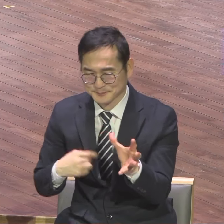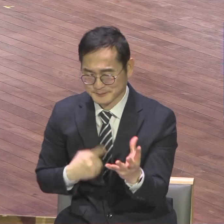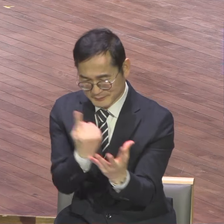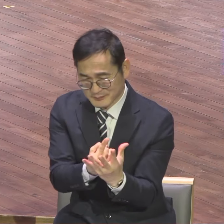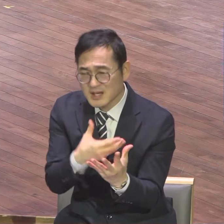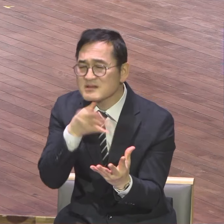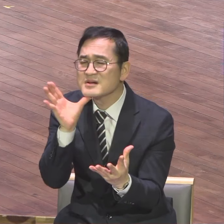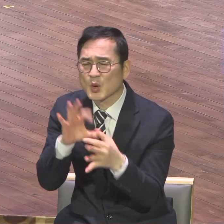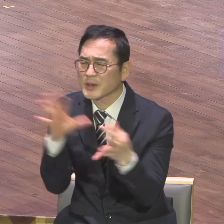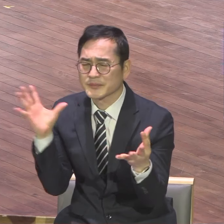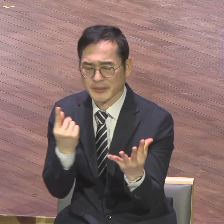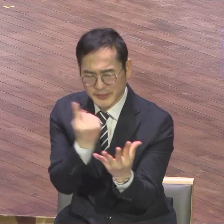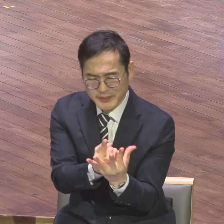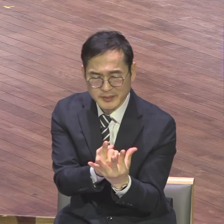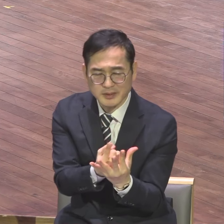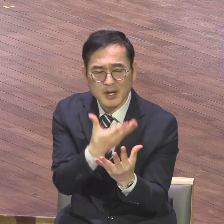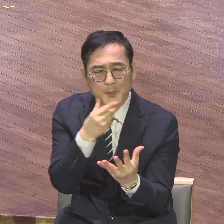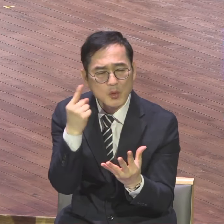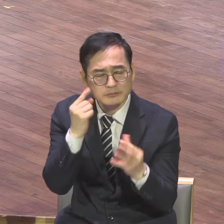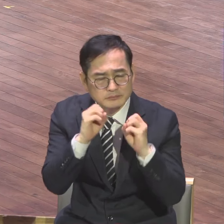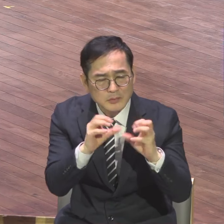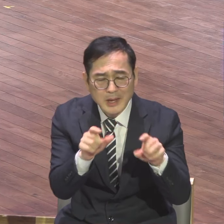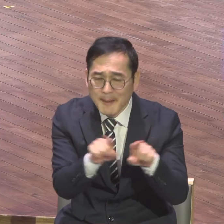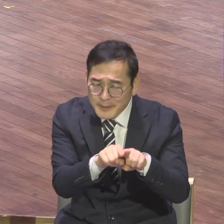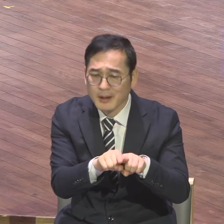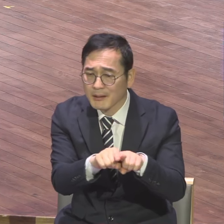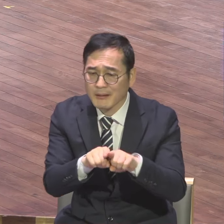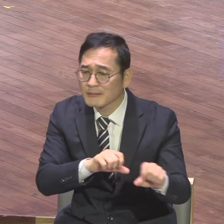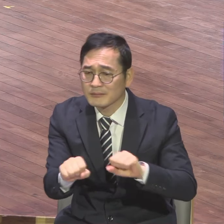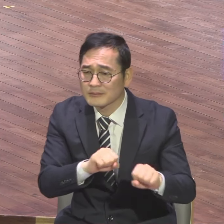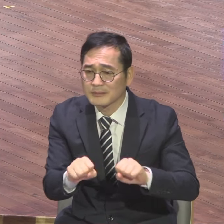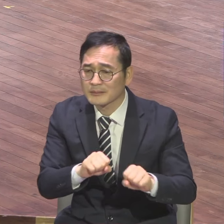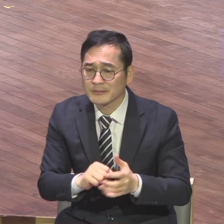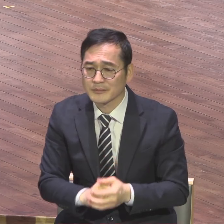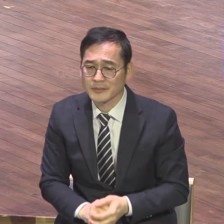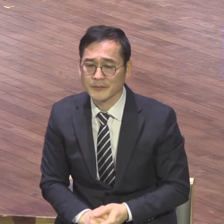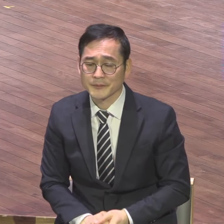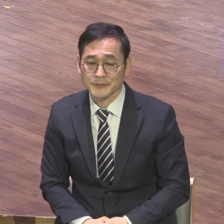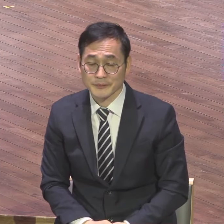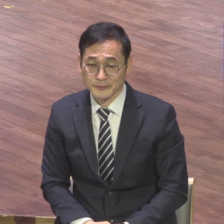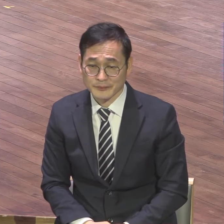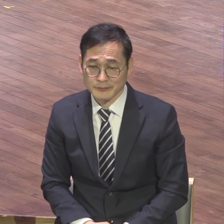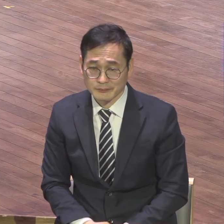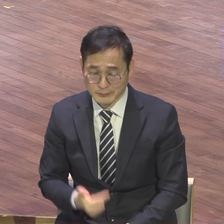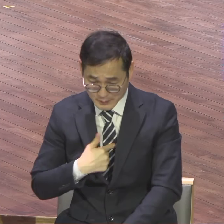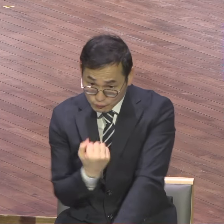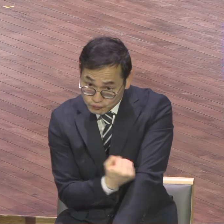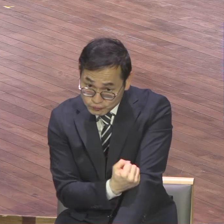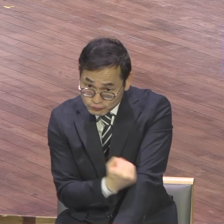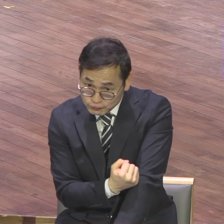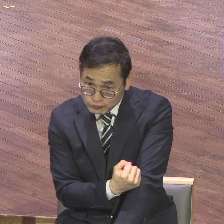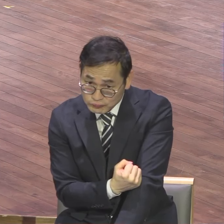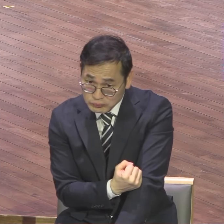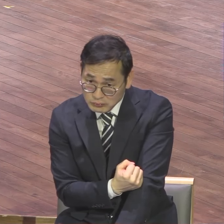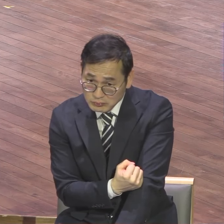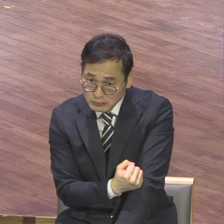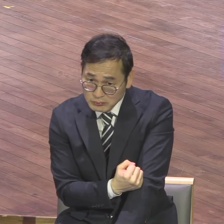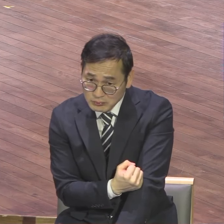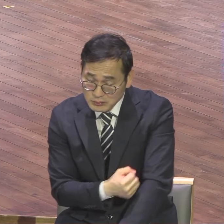무속팀 따라가서 현장에 가서 영적 구요이라도 하든지 움직여 나가야 돼요 영적 구요이라도 일어나야 돼요